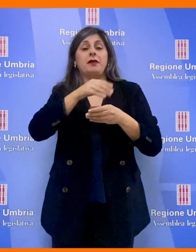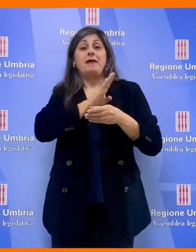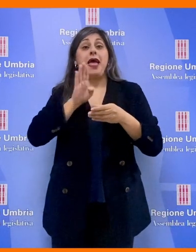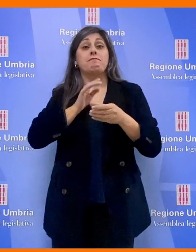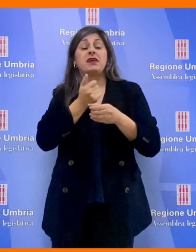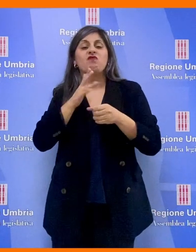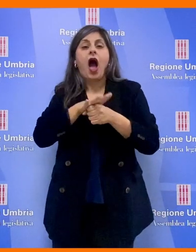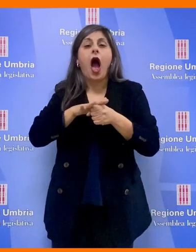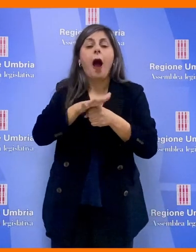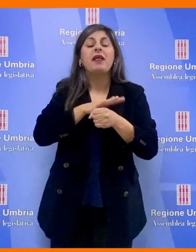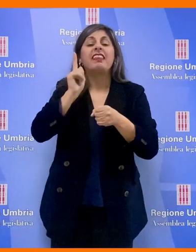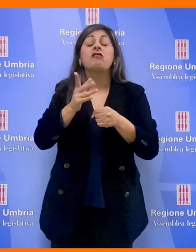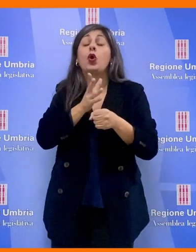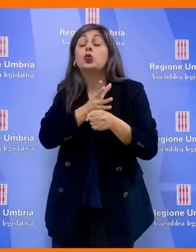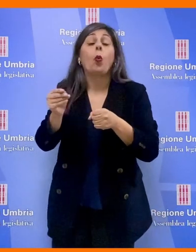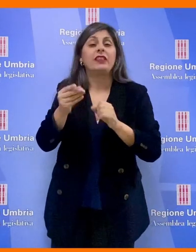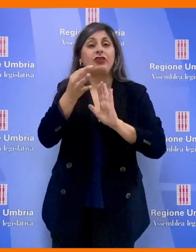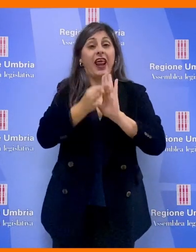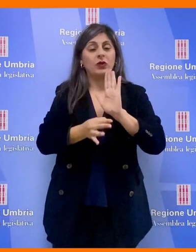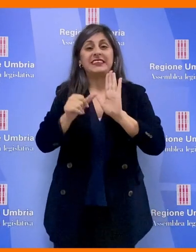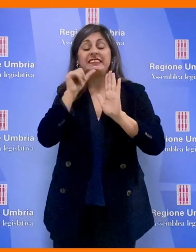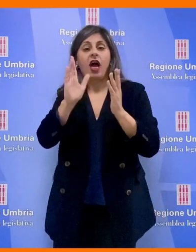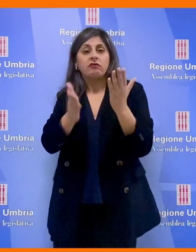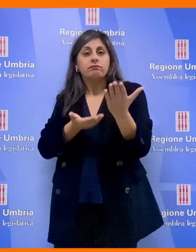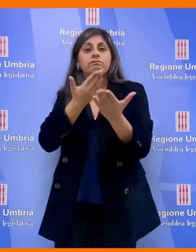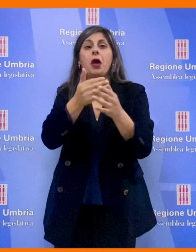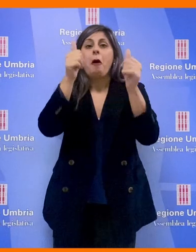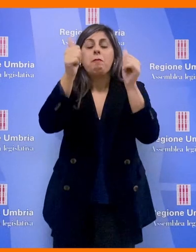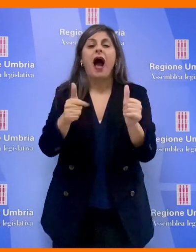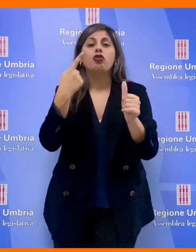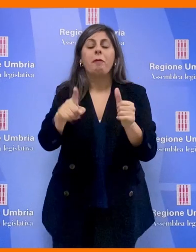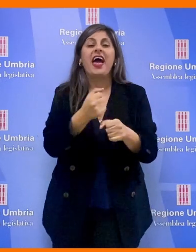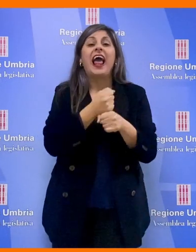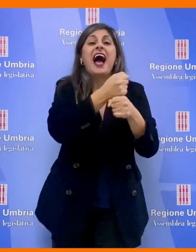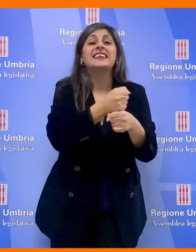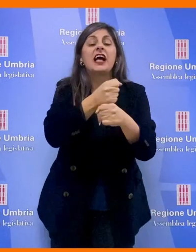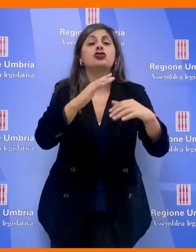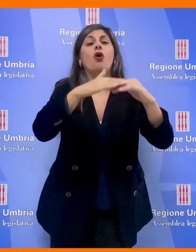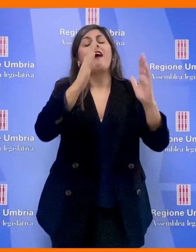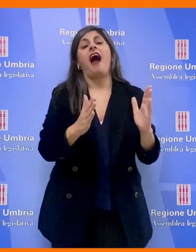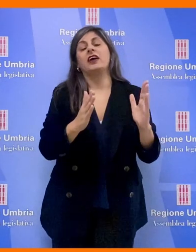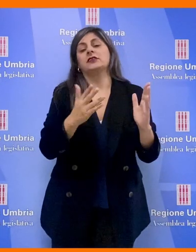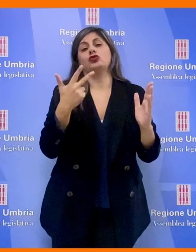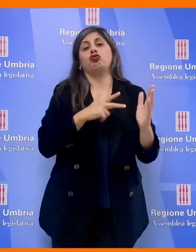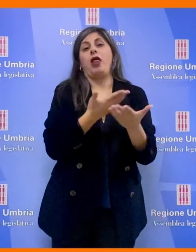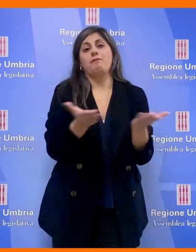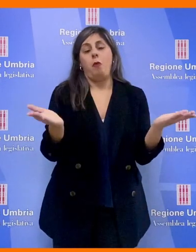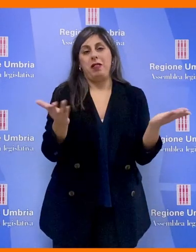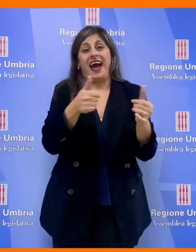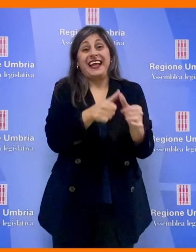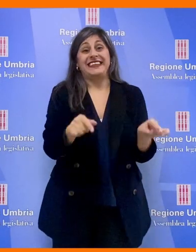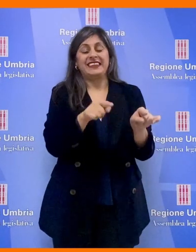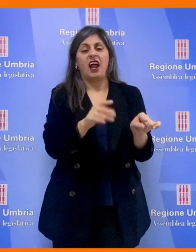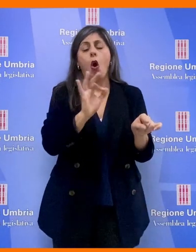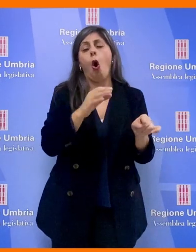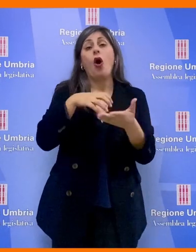familiare di possedere i requisiti per poter partecipare ai bandi per le assegnazioni di alloggi di edilizia residenziale sociale pubblica